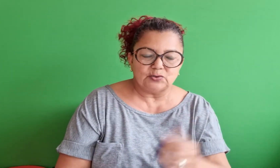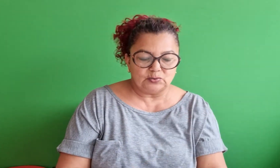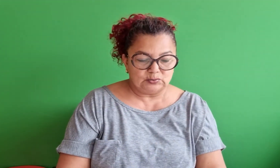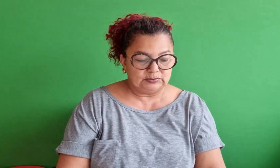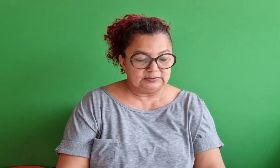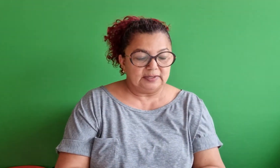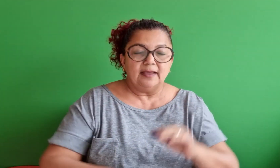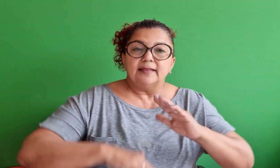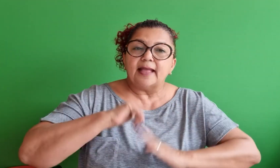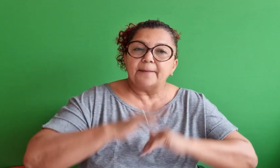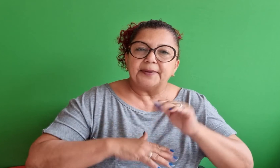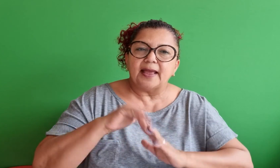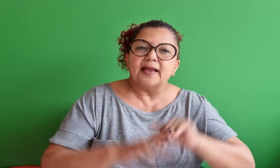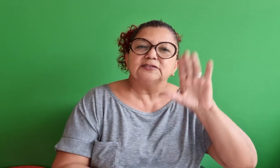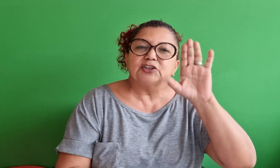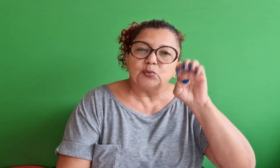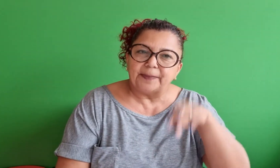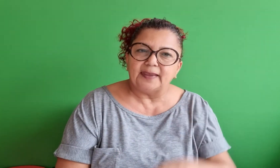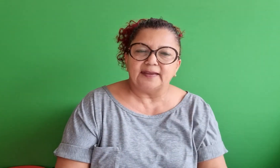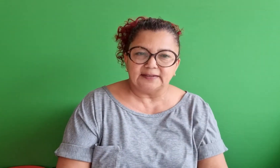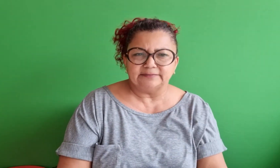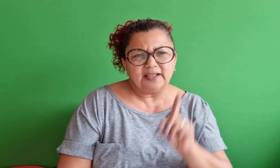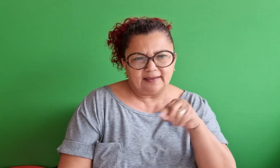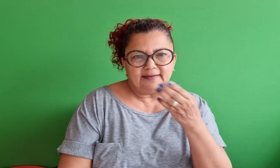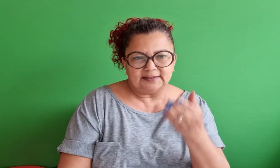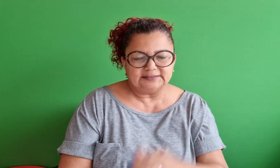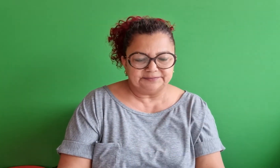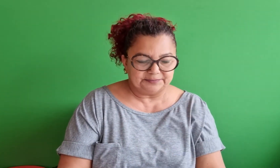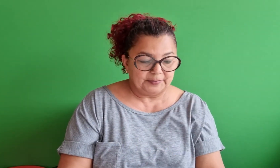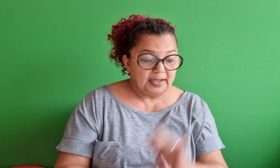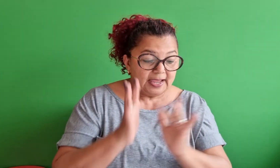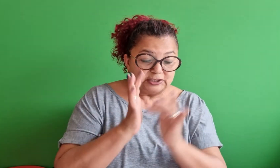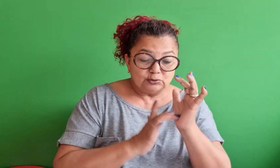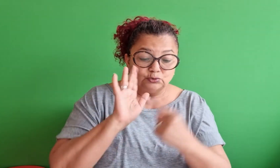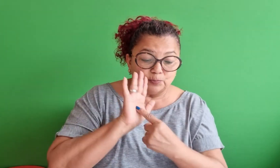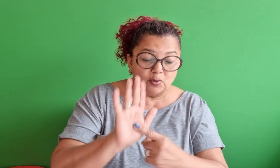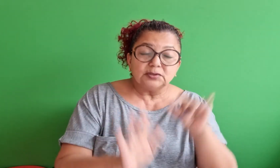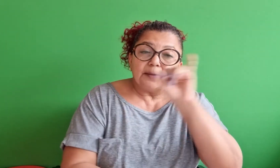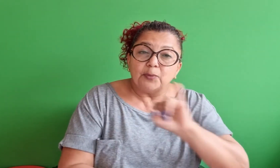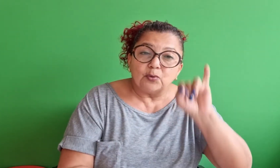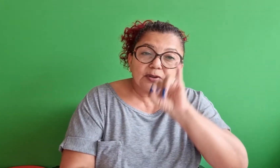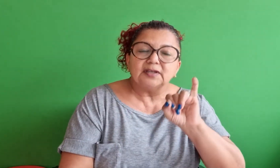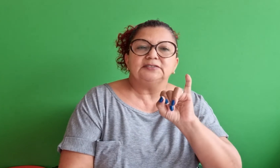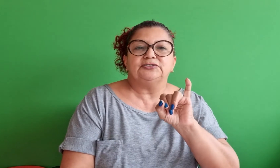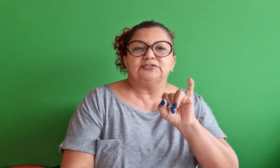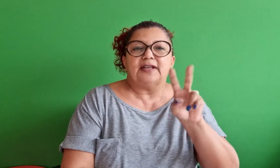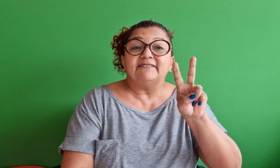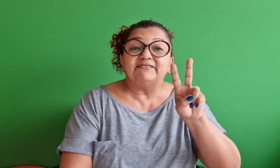observações na prática do bem. É isso. Então Jesus mostra a